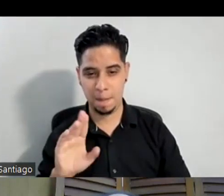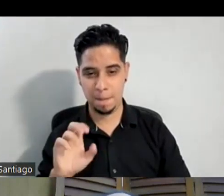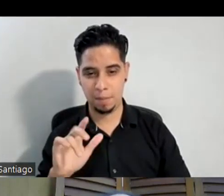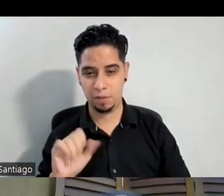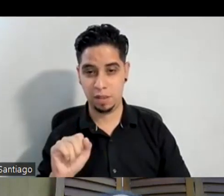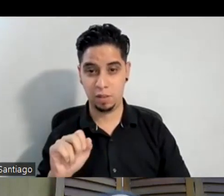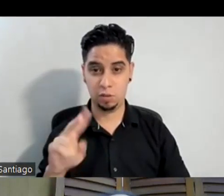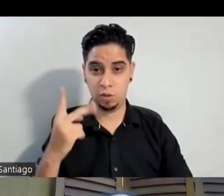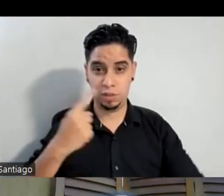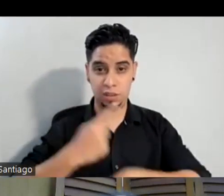este